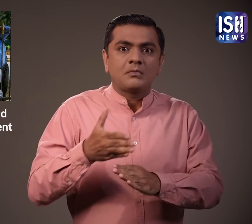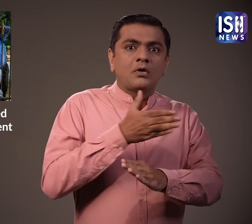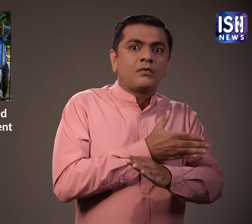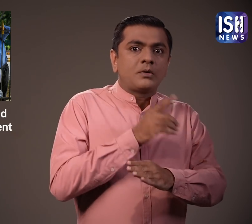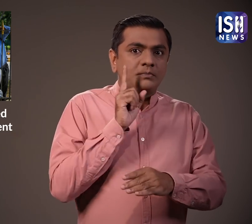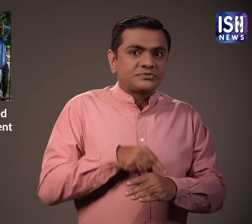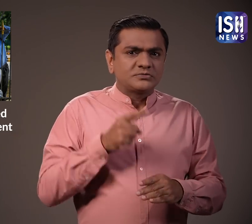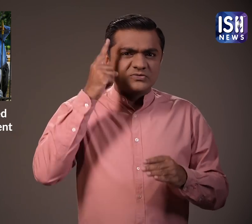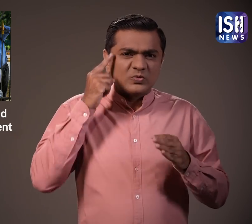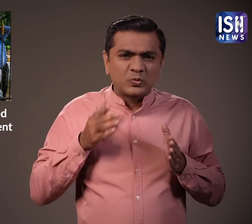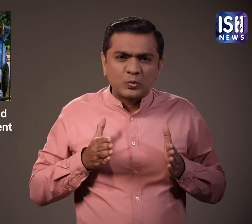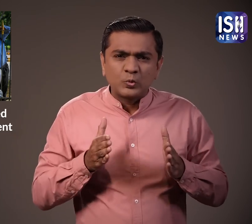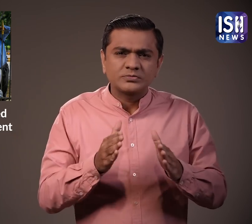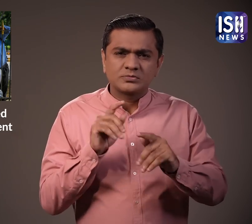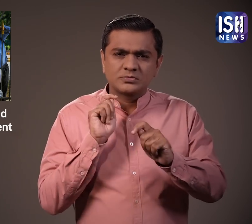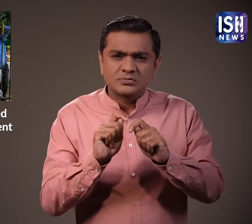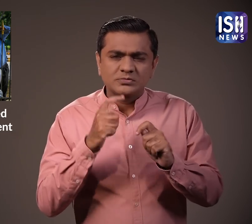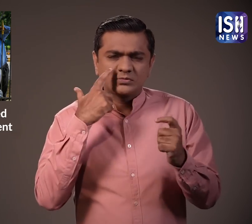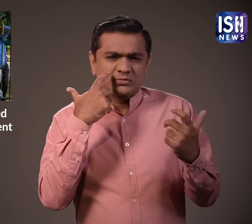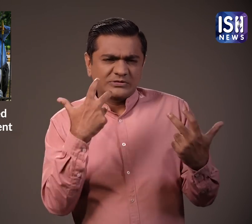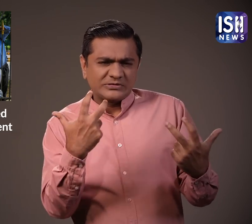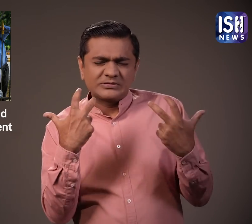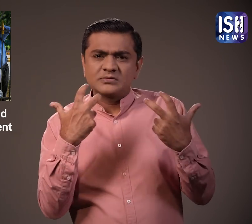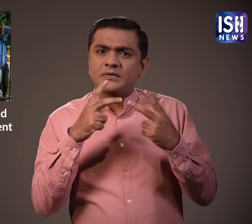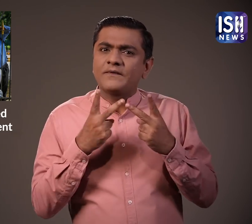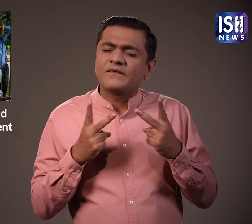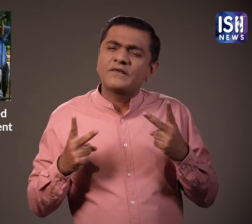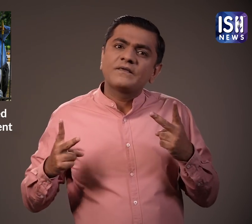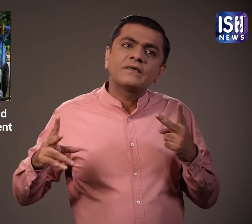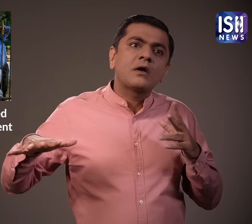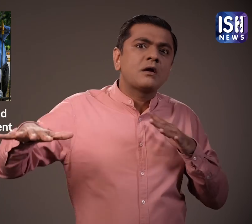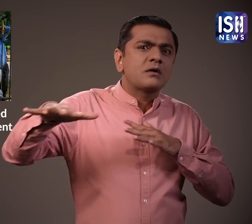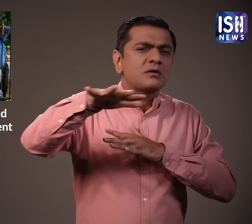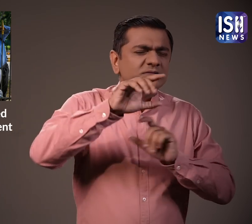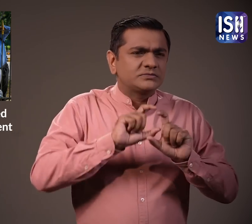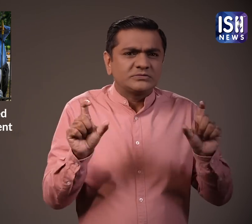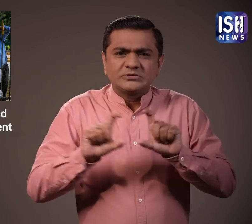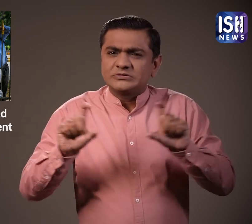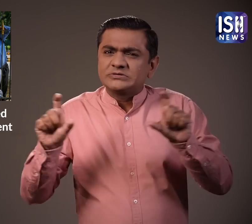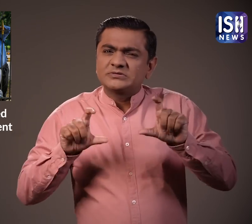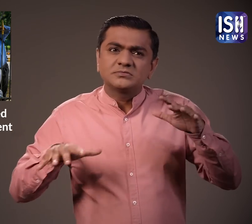जैसे जैसे तारीक नस्दीक आ रही है शहर को खुबसुरत बनाने के लिए कई पहल शुरू हो गई है